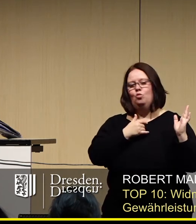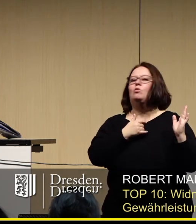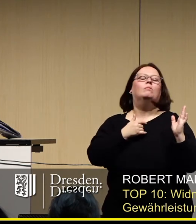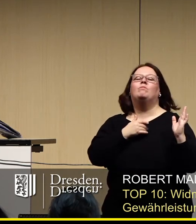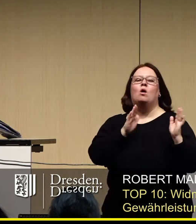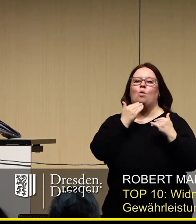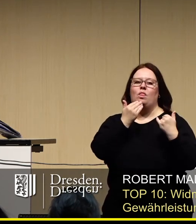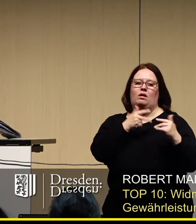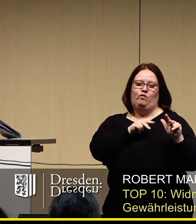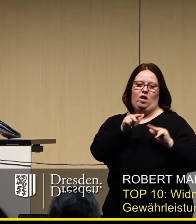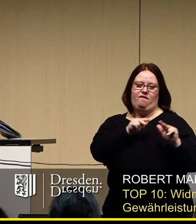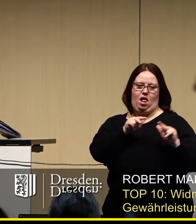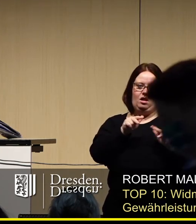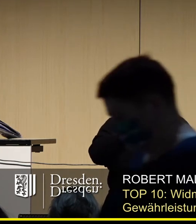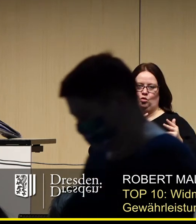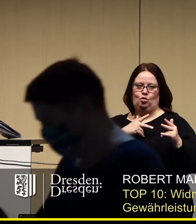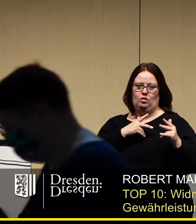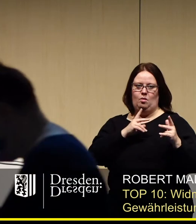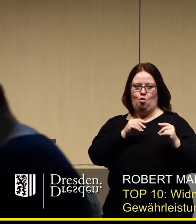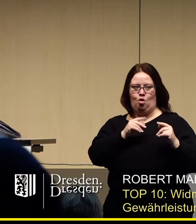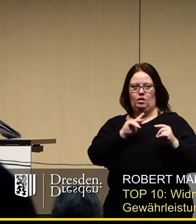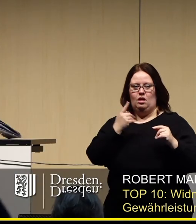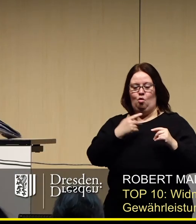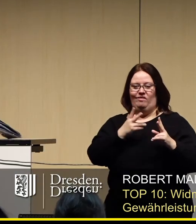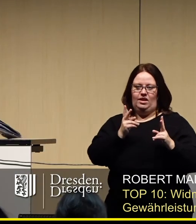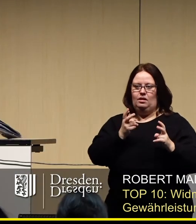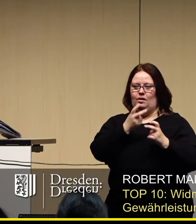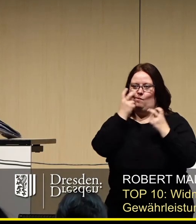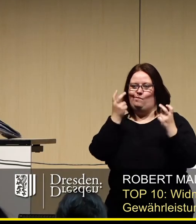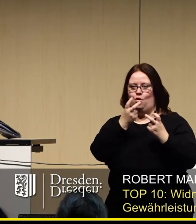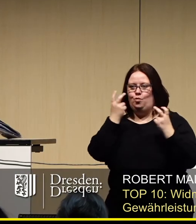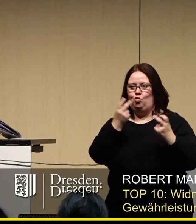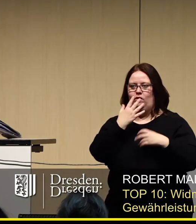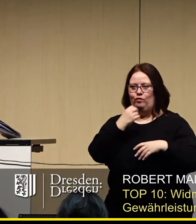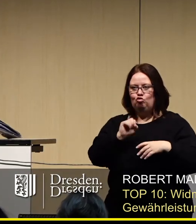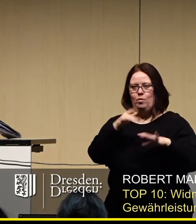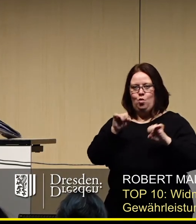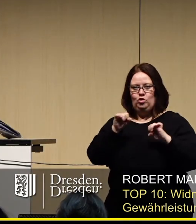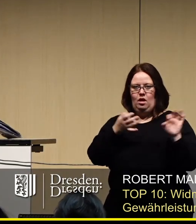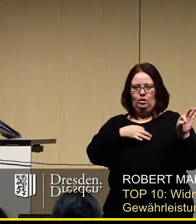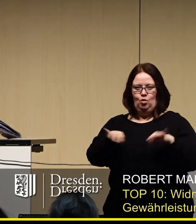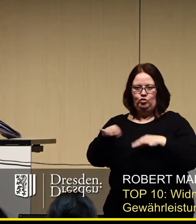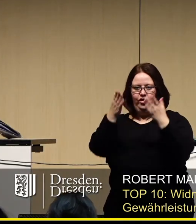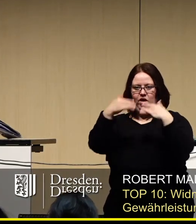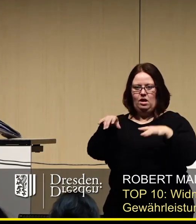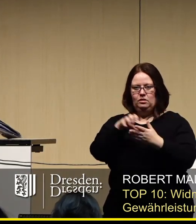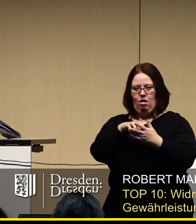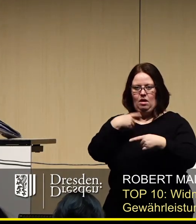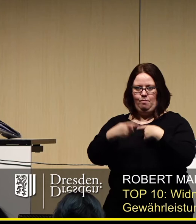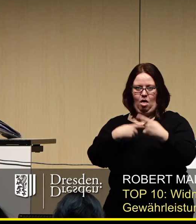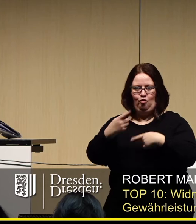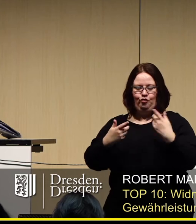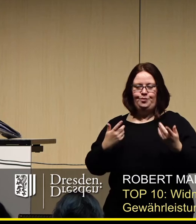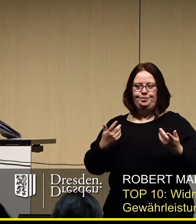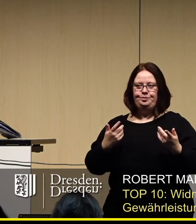Danke an die Verwaltung, dass man dort zumindest die Bemühungen erkennt, eine Möglichkeit zu finden, die Weihnachtsmärkte stattfinden zu